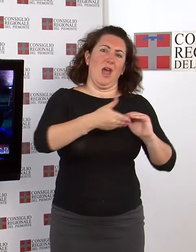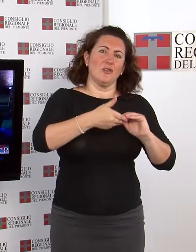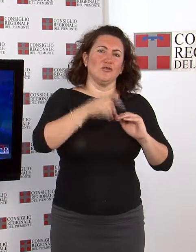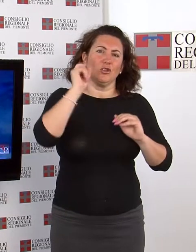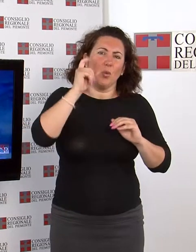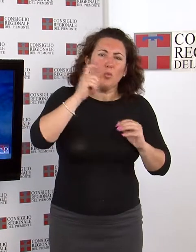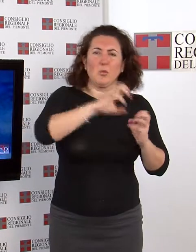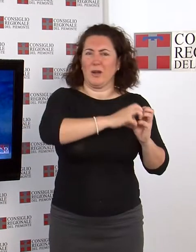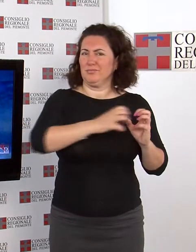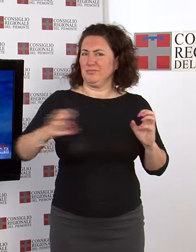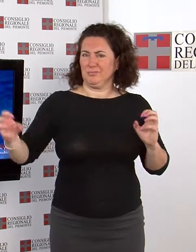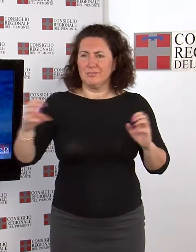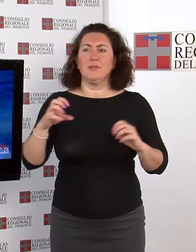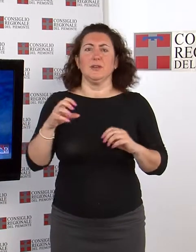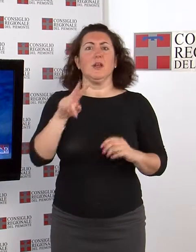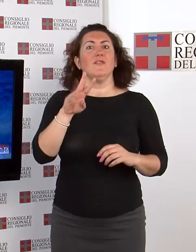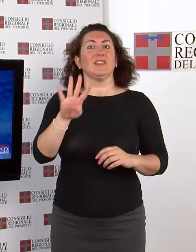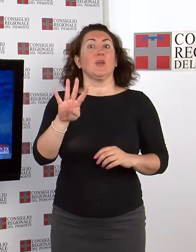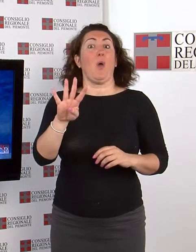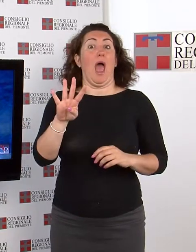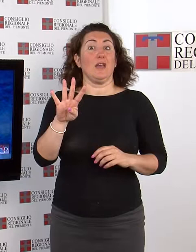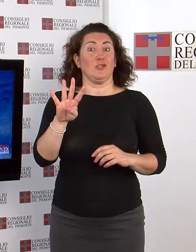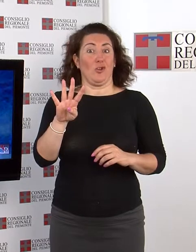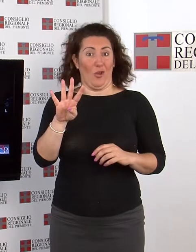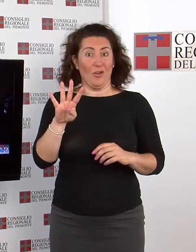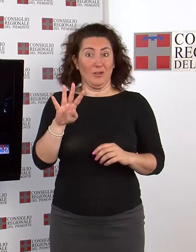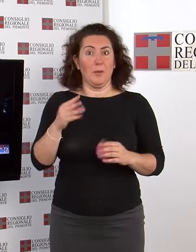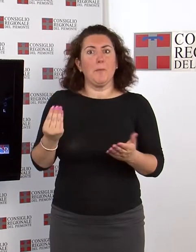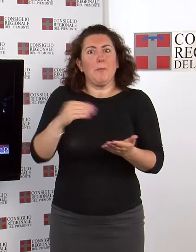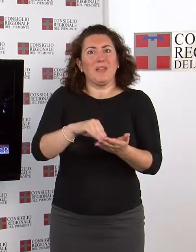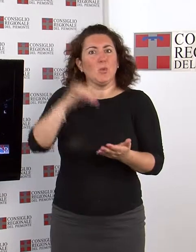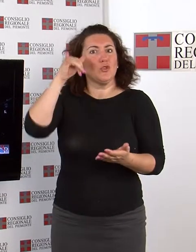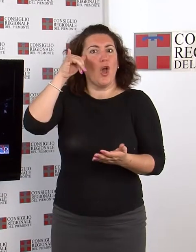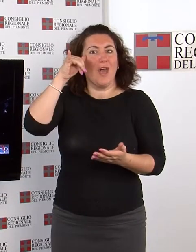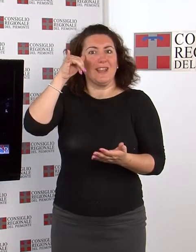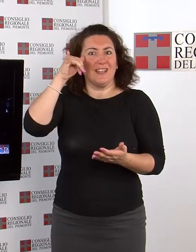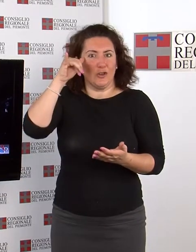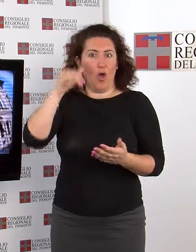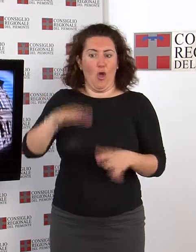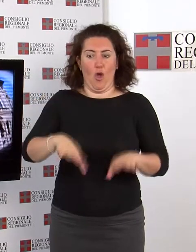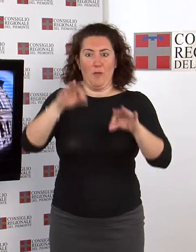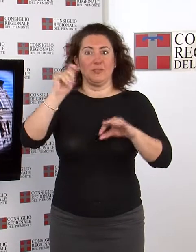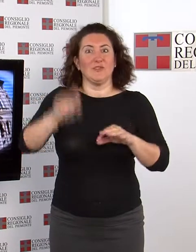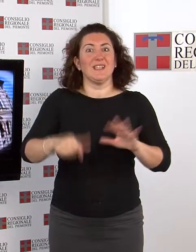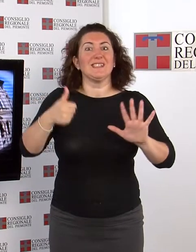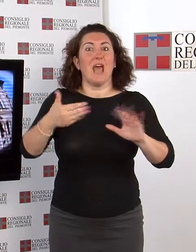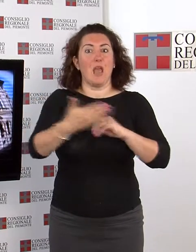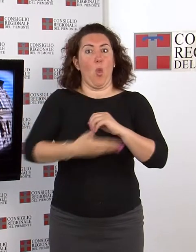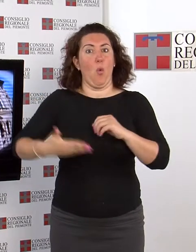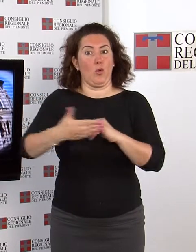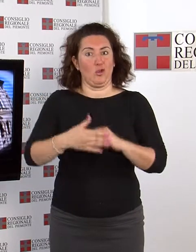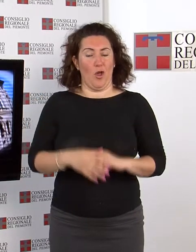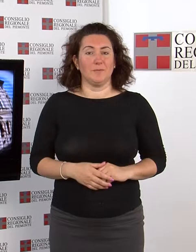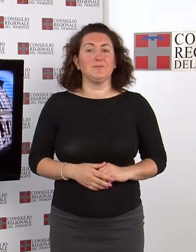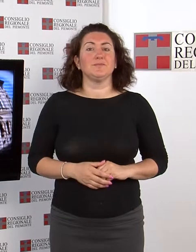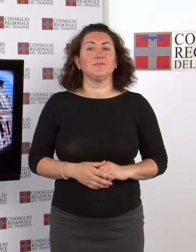3001 sono 24 a cui si aggiunge Torino dove la rassegna prende il via il 6 luglio. I numeri del Piemonte